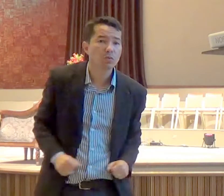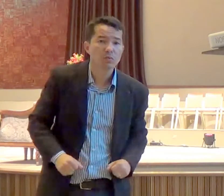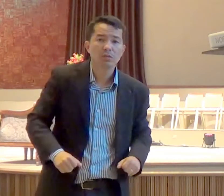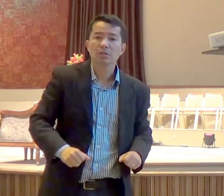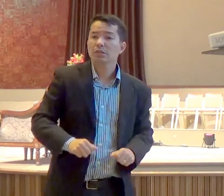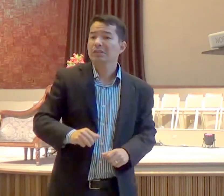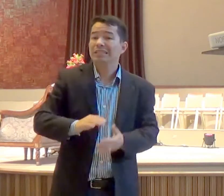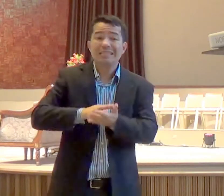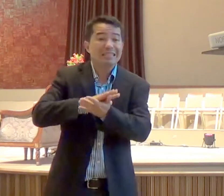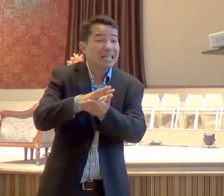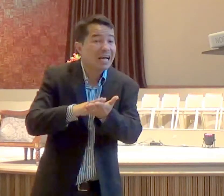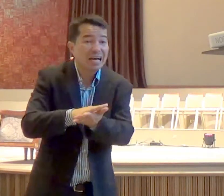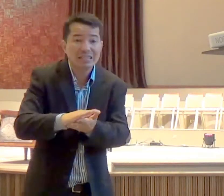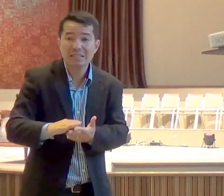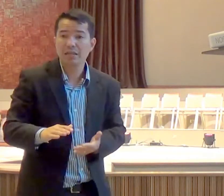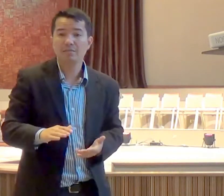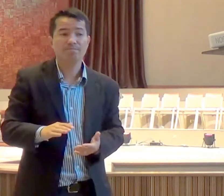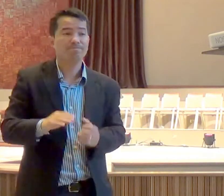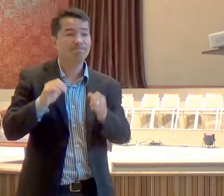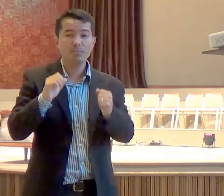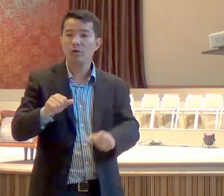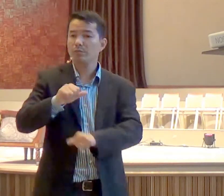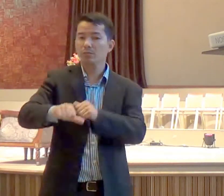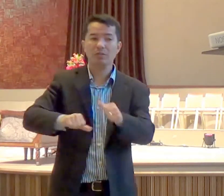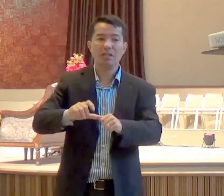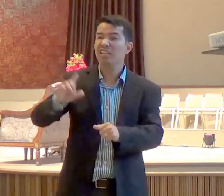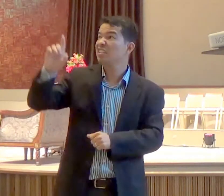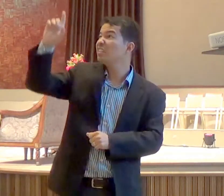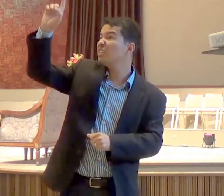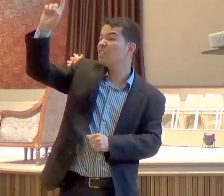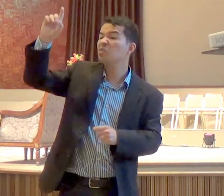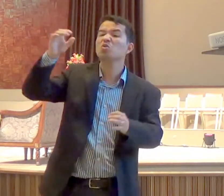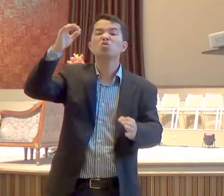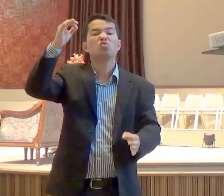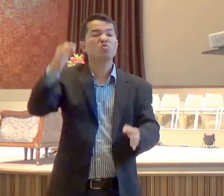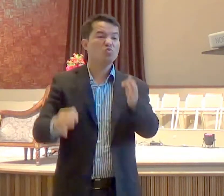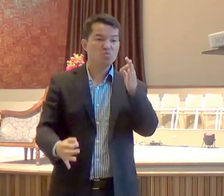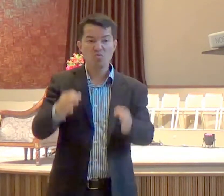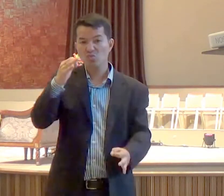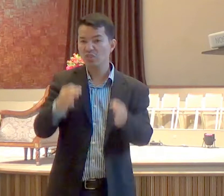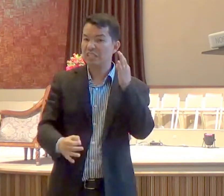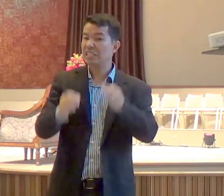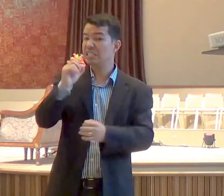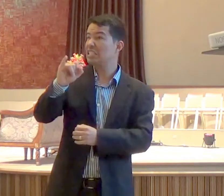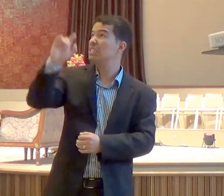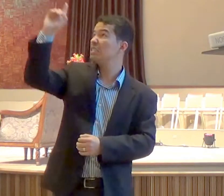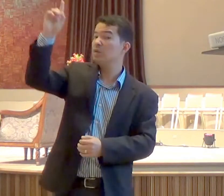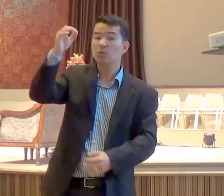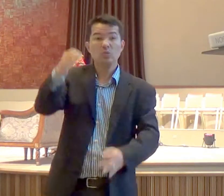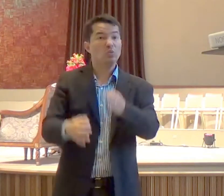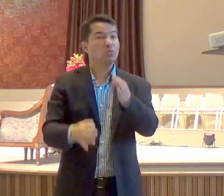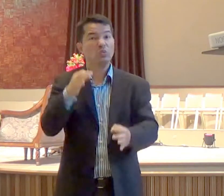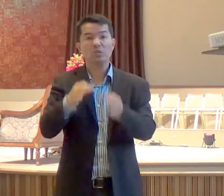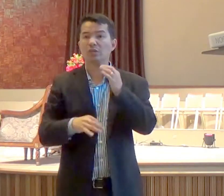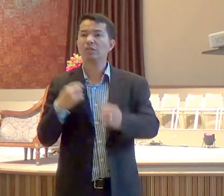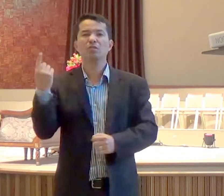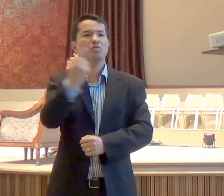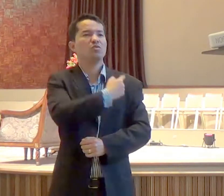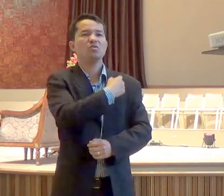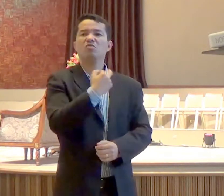ninguém, poderá mudar isso, Deus é juiz, e quando há um julgamento, ninguém, impede, que a